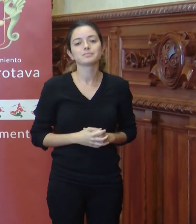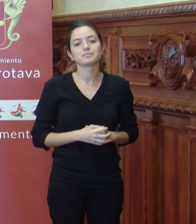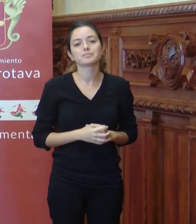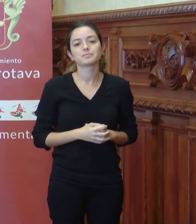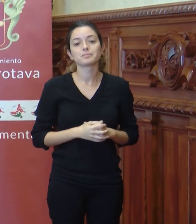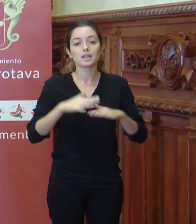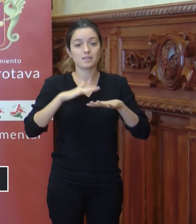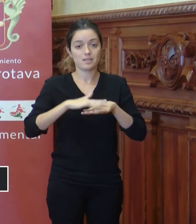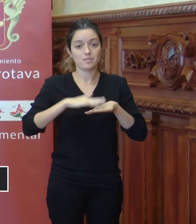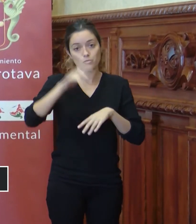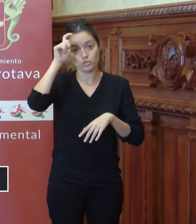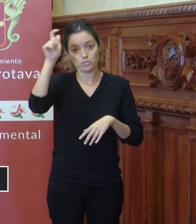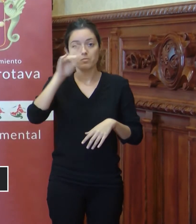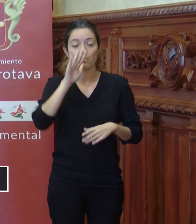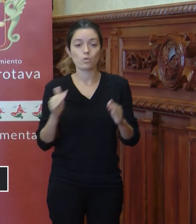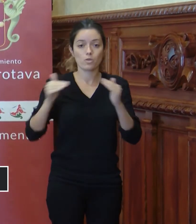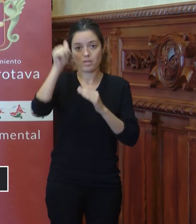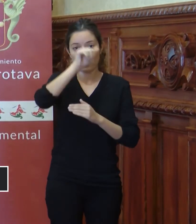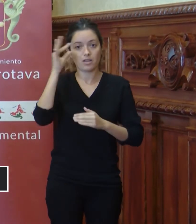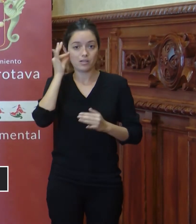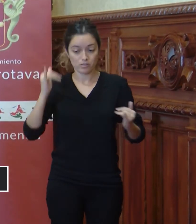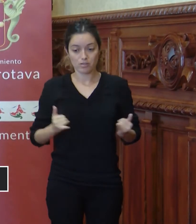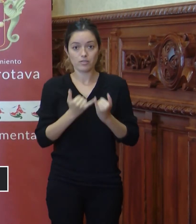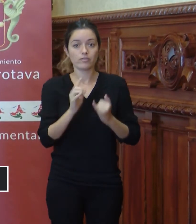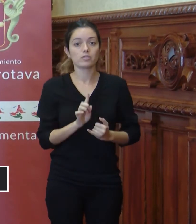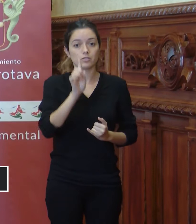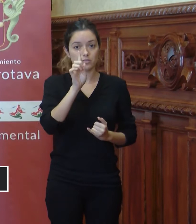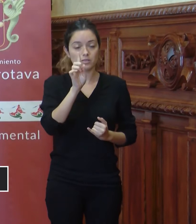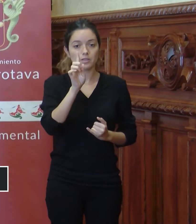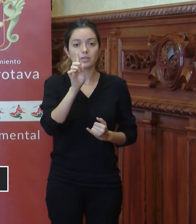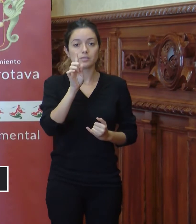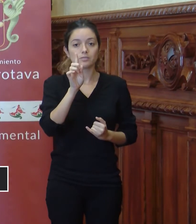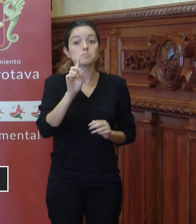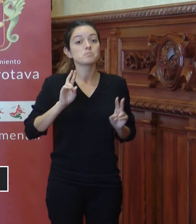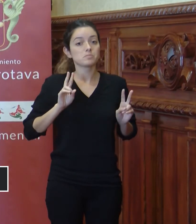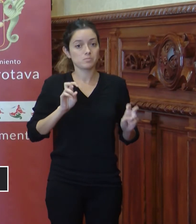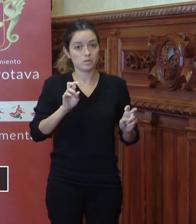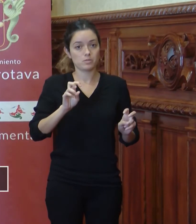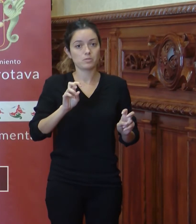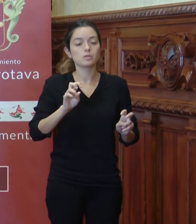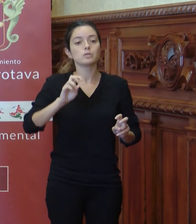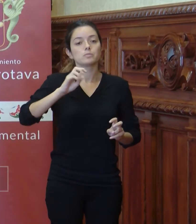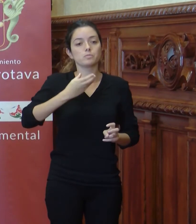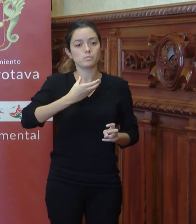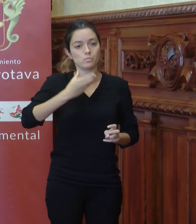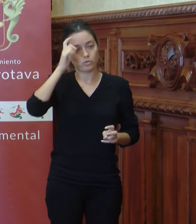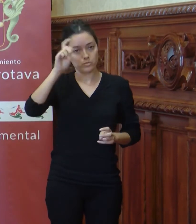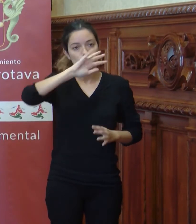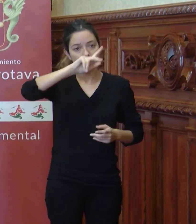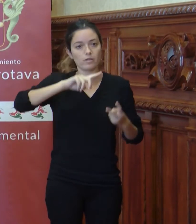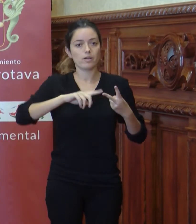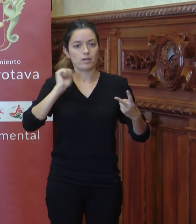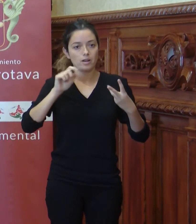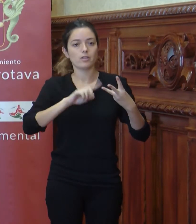La red de municipios por la Igualdad de Género del Norte de Tenerife la constituiremos inicialmente los municipios de La Orotava, Los Realejos,